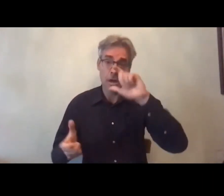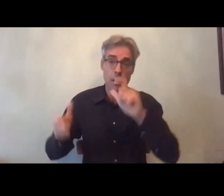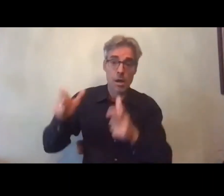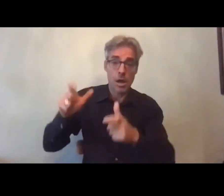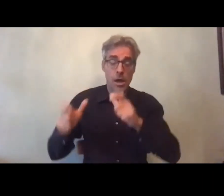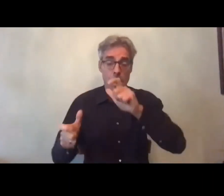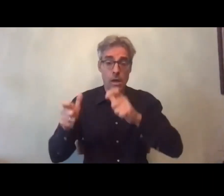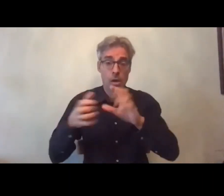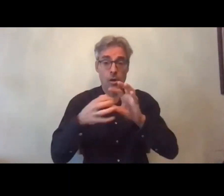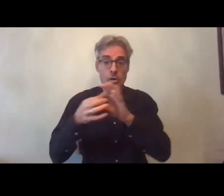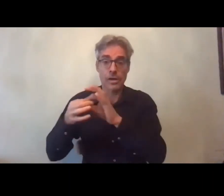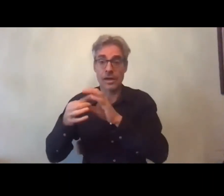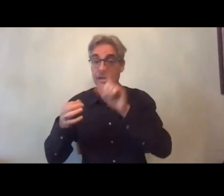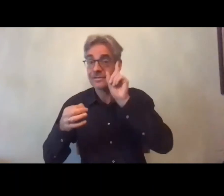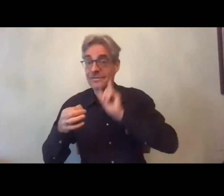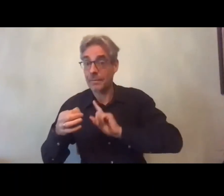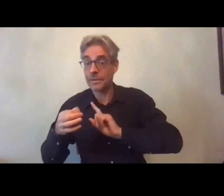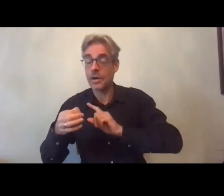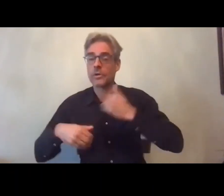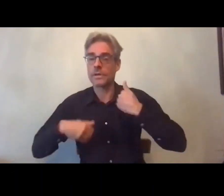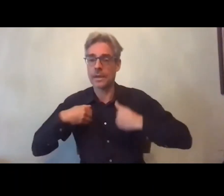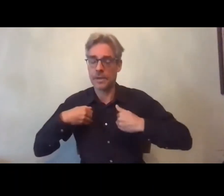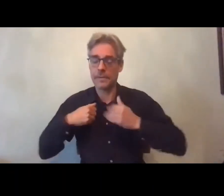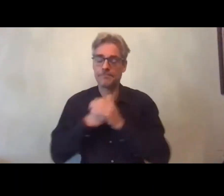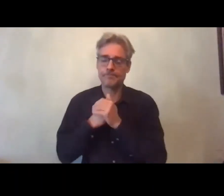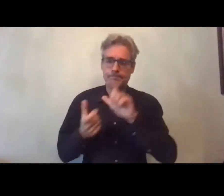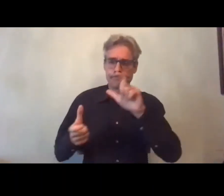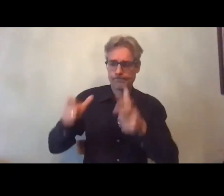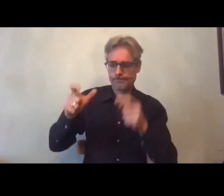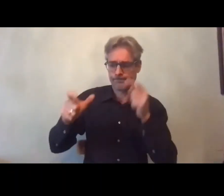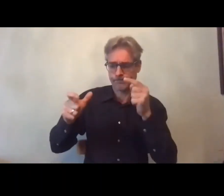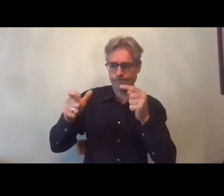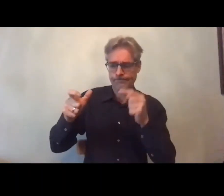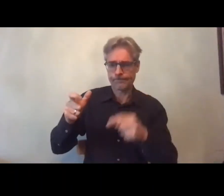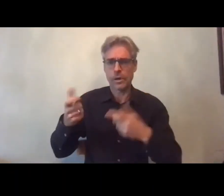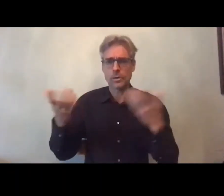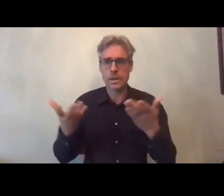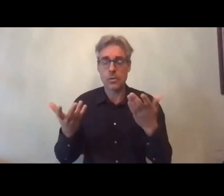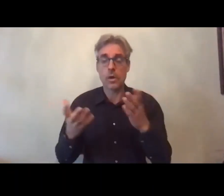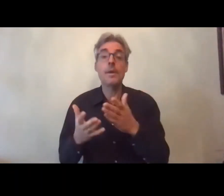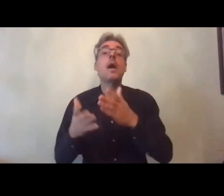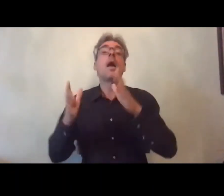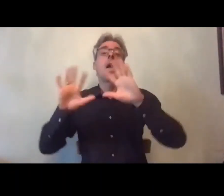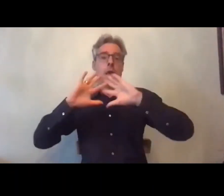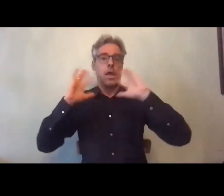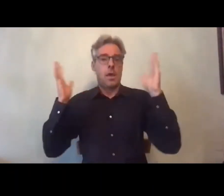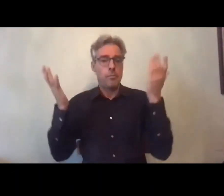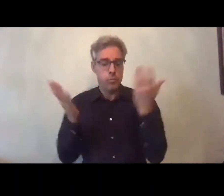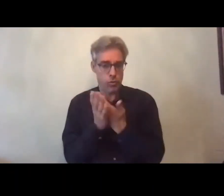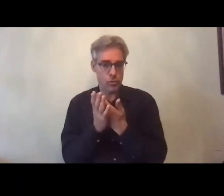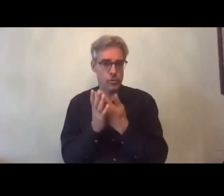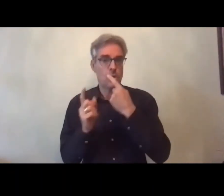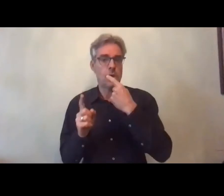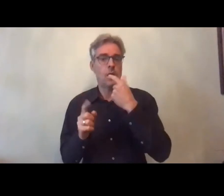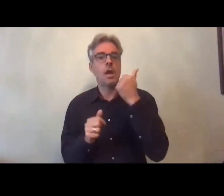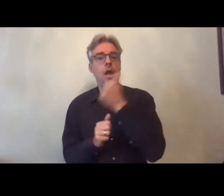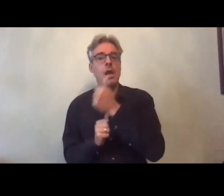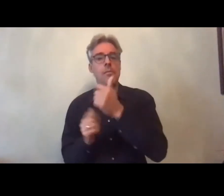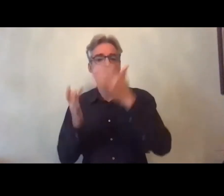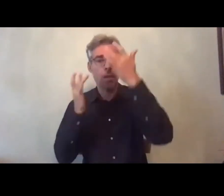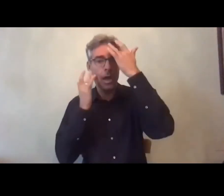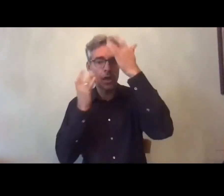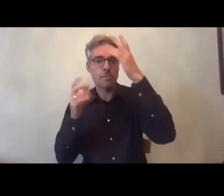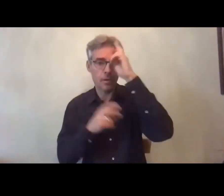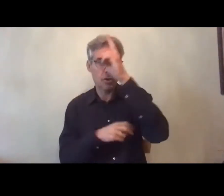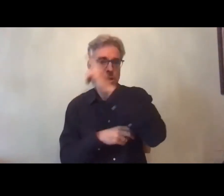qui touchent les femmes handicapées et identifier à partir de l'expérience des personnes des pistes